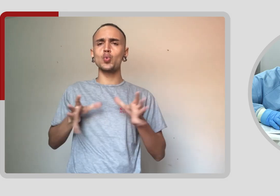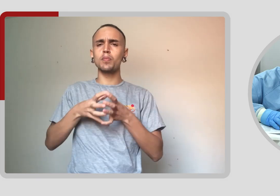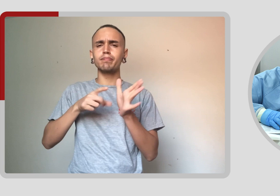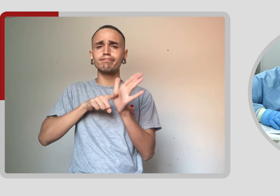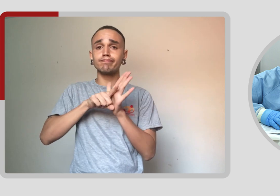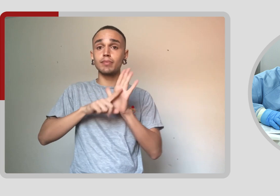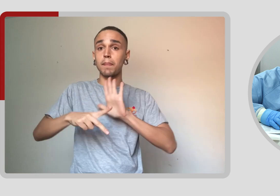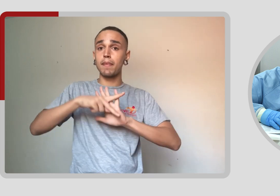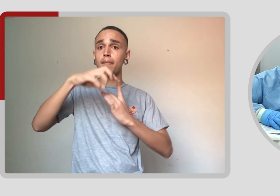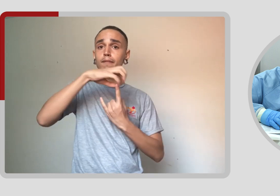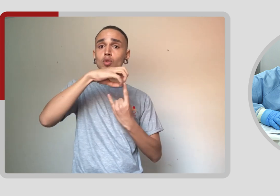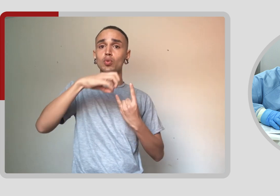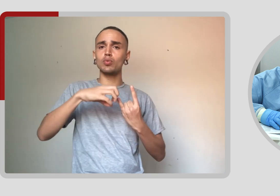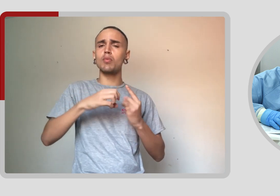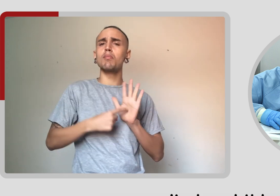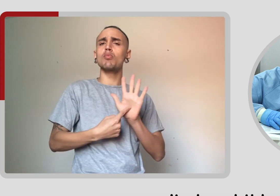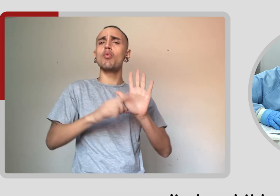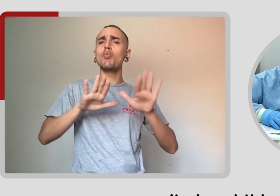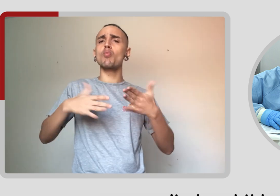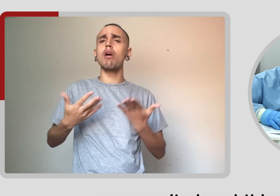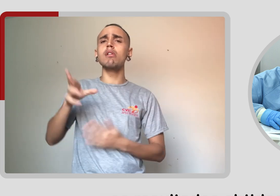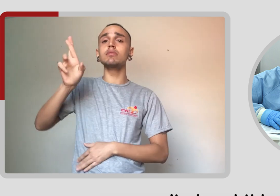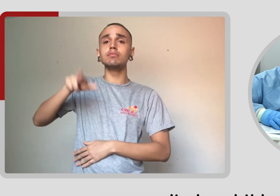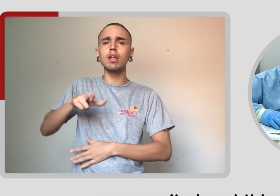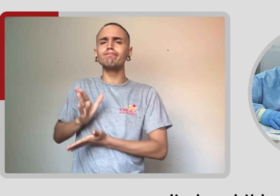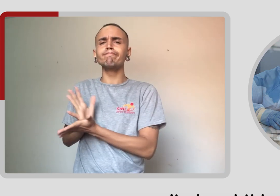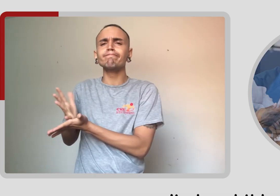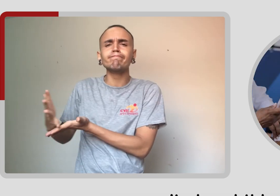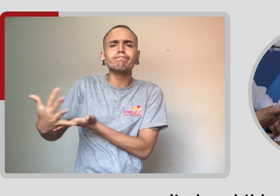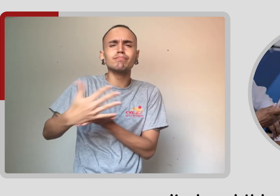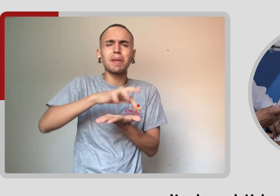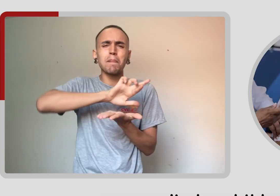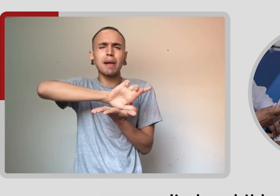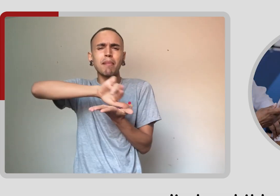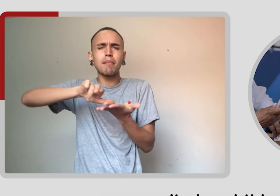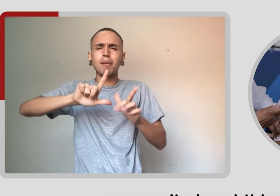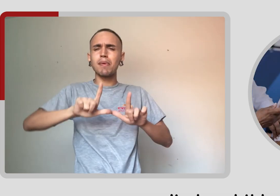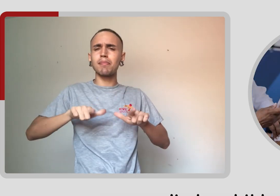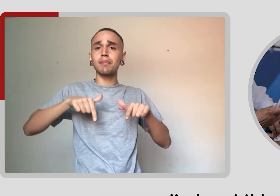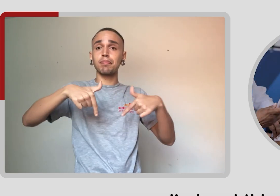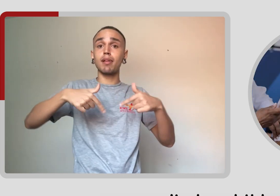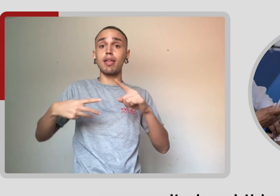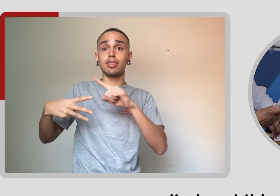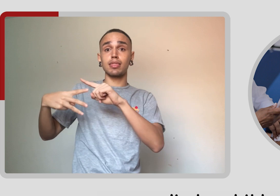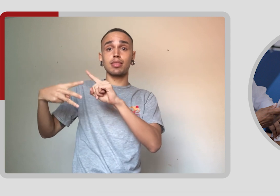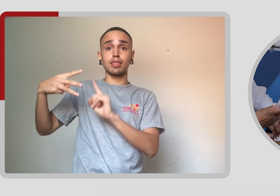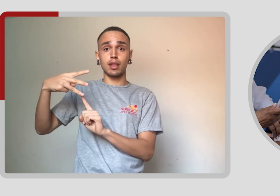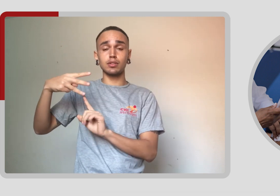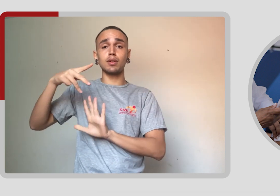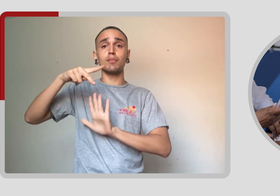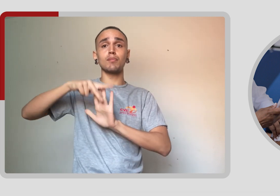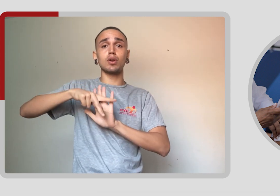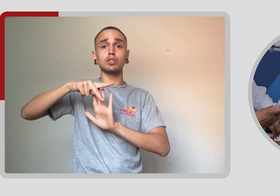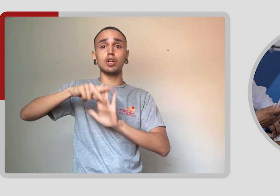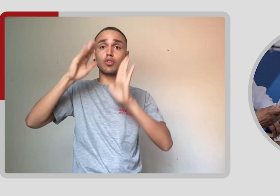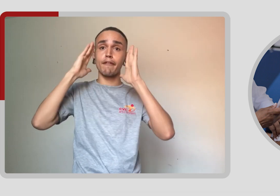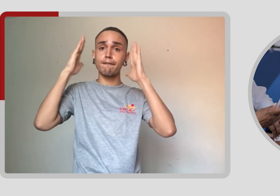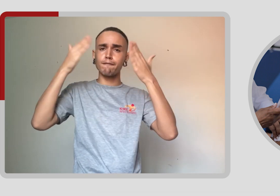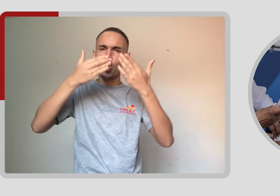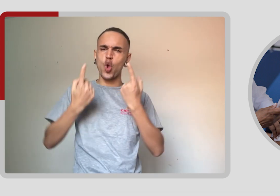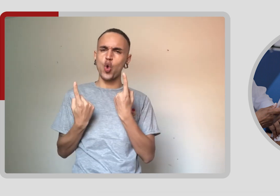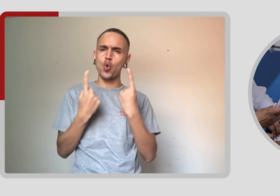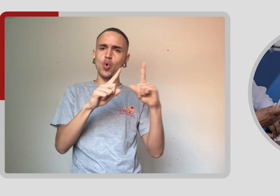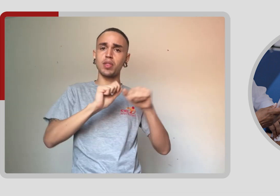Pesquisadores da Fiocruz apresentaram os resultados obtidos, em diferentes iniciativas, de três projetos